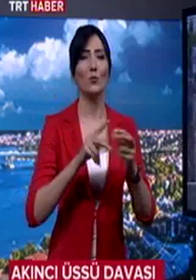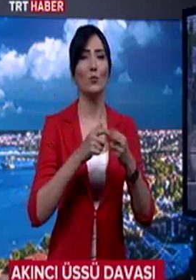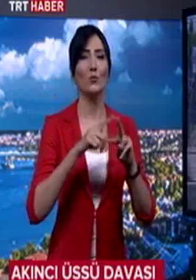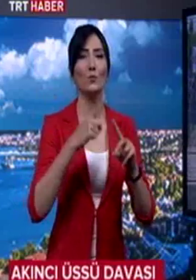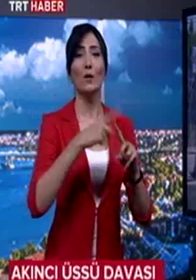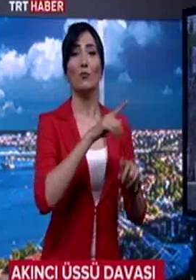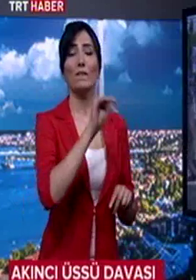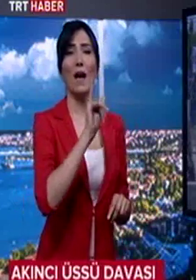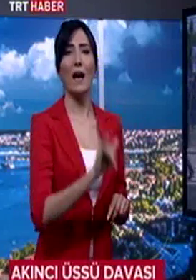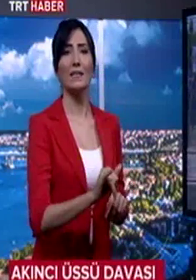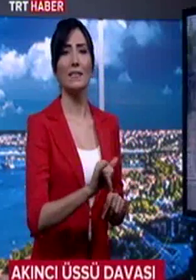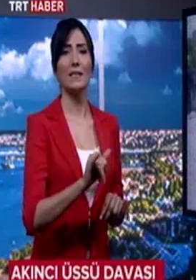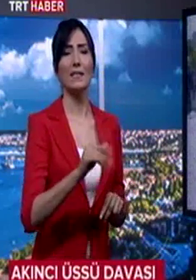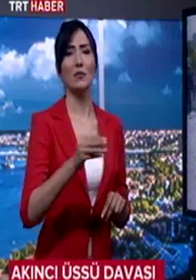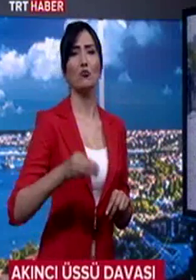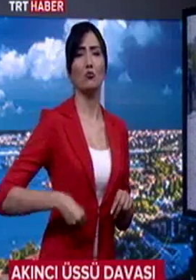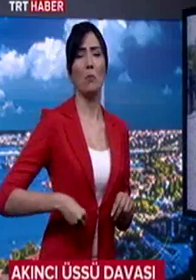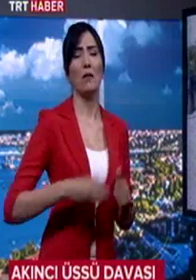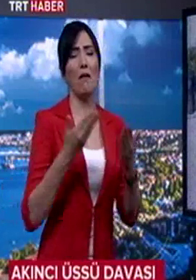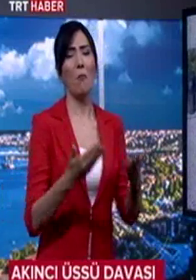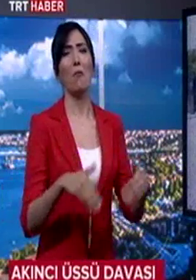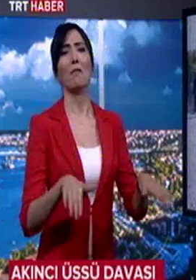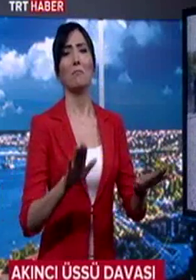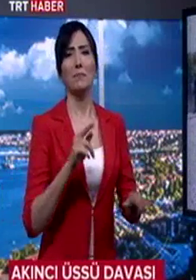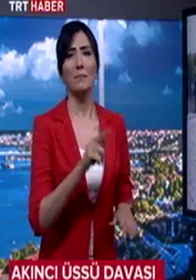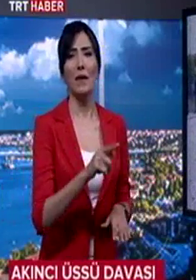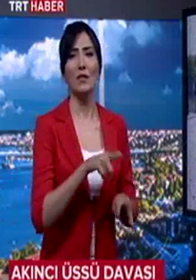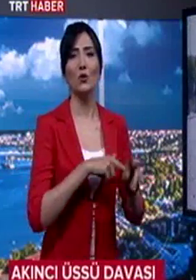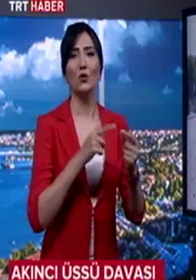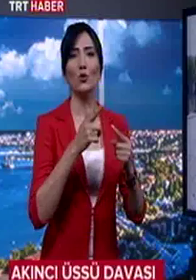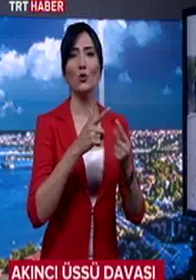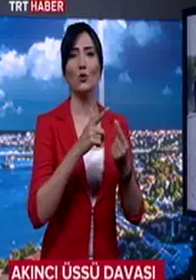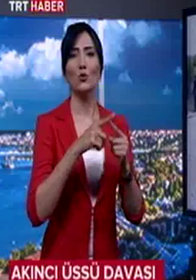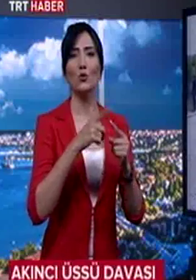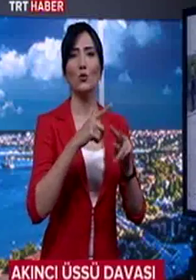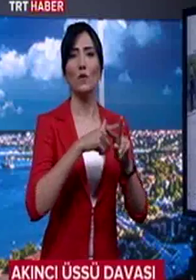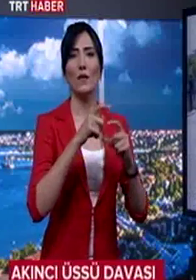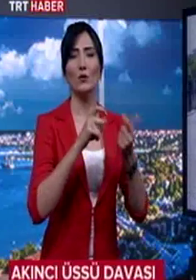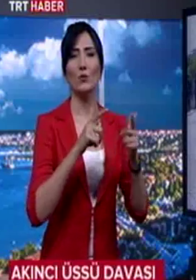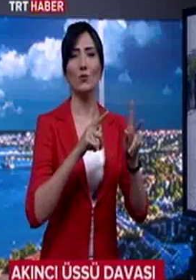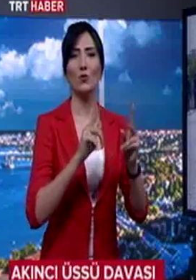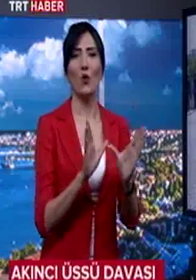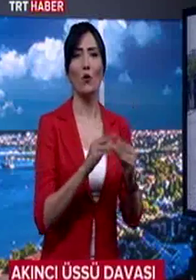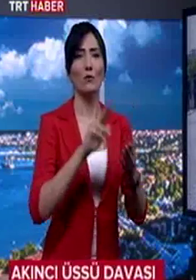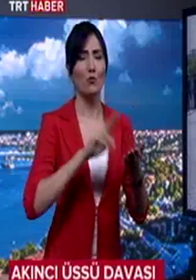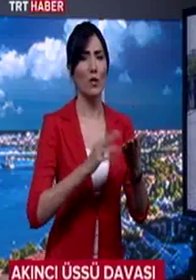Yiğit, hakkındaki suçlamaları reddetti. Sözde yurtta sulh konseyi üyesi olmadığını savundu.